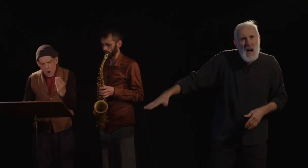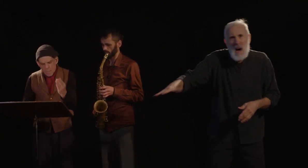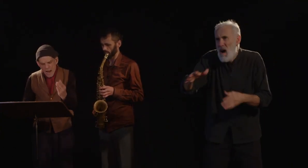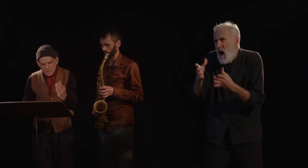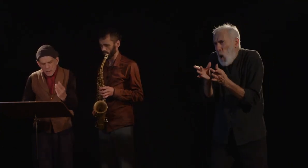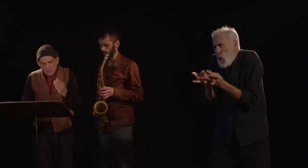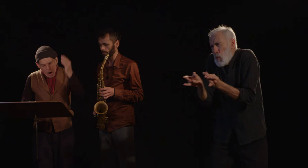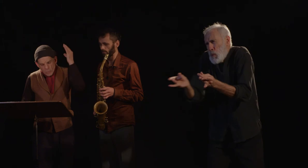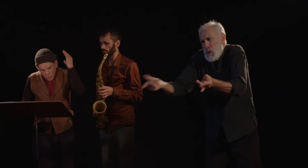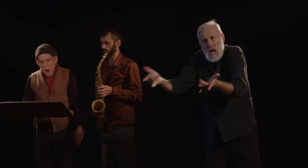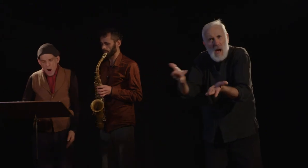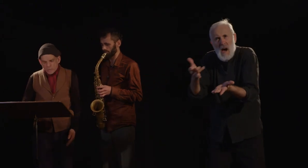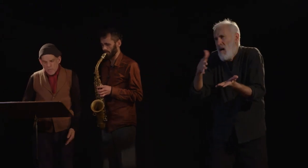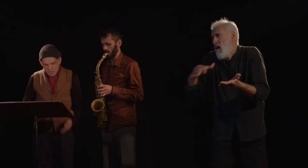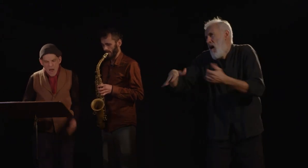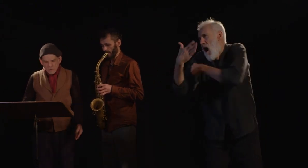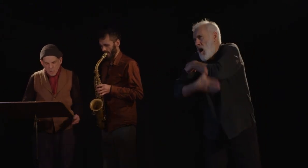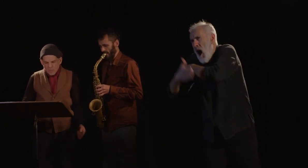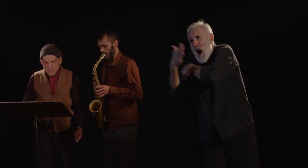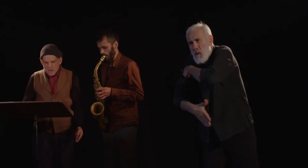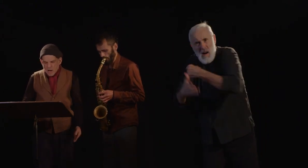campagnes. Tant qu'on meurt de faim dans nos villes.